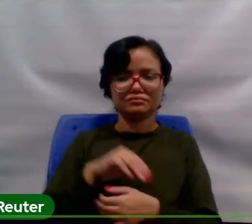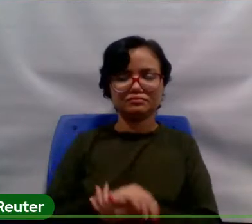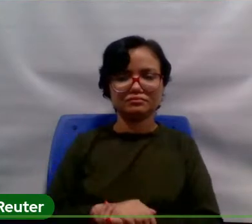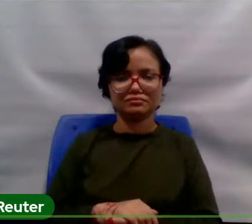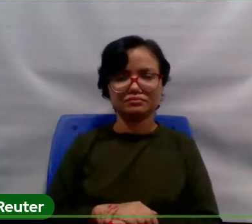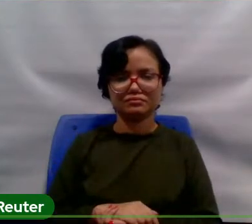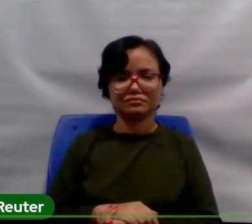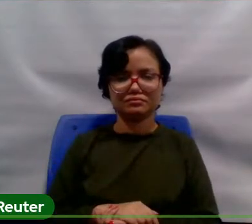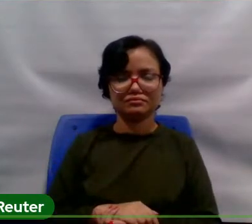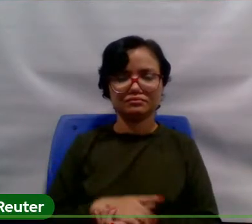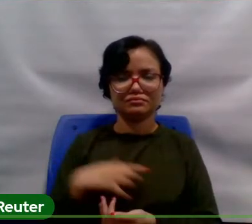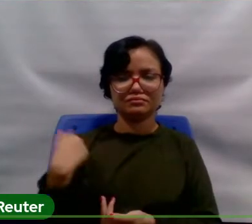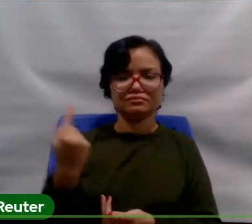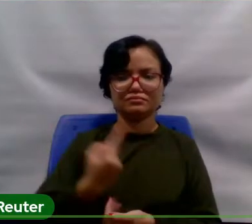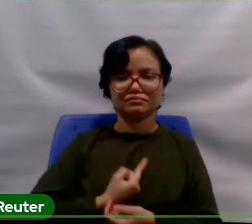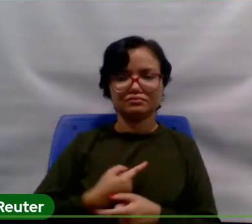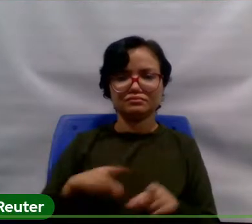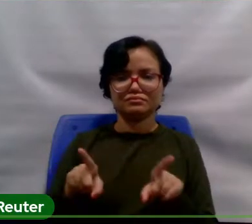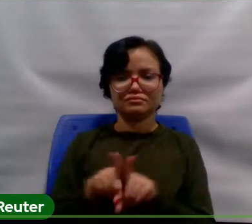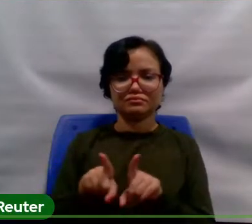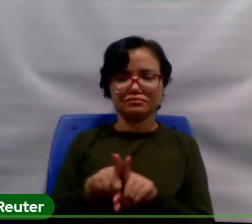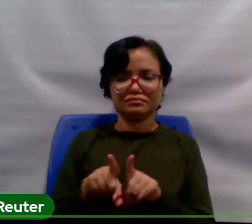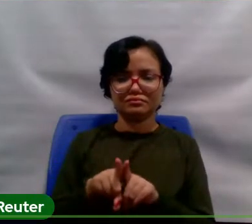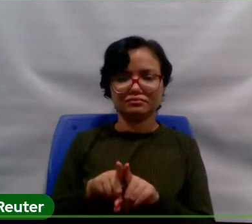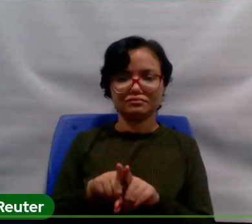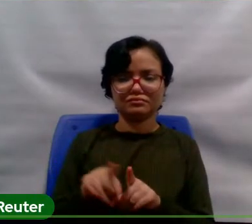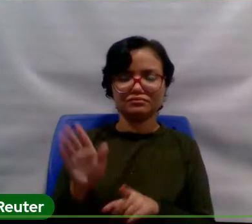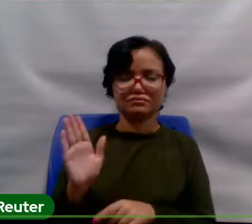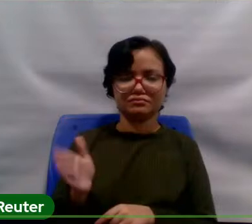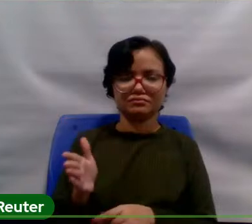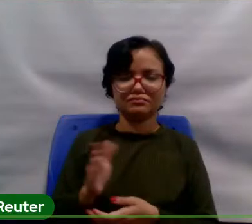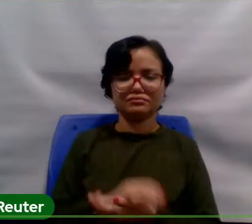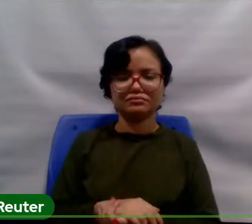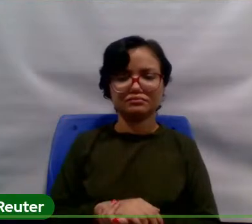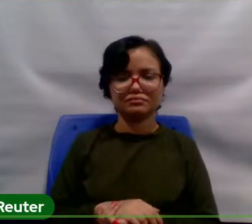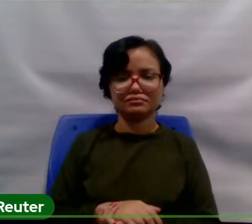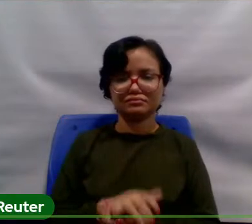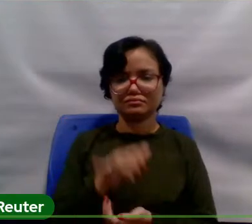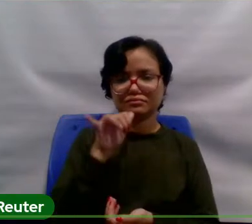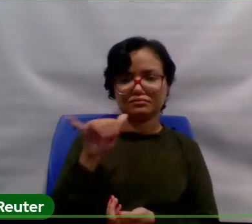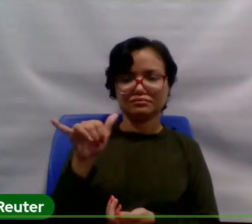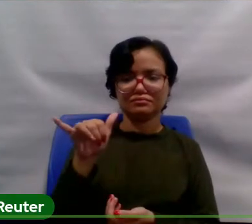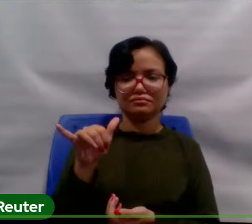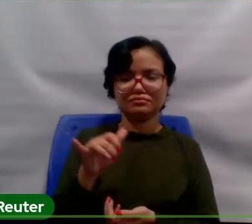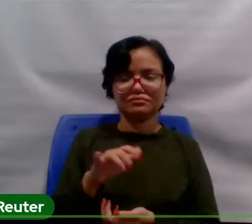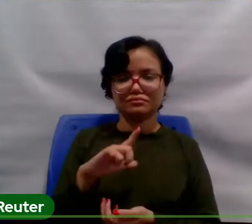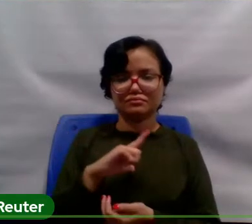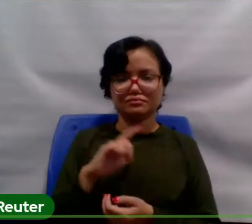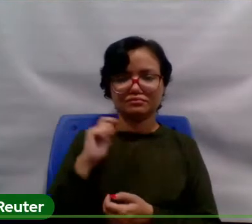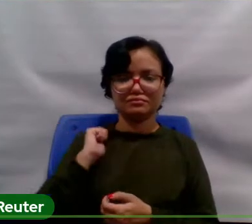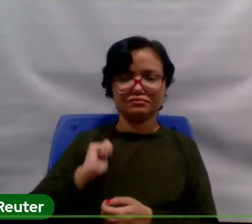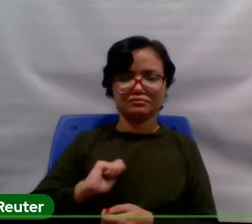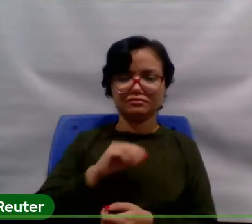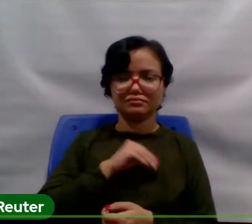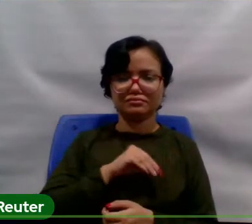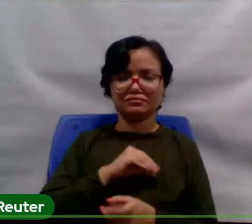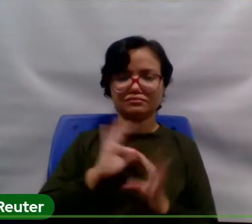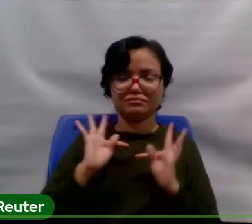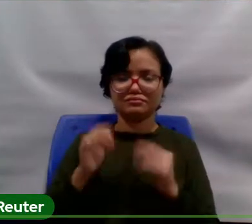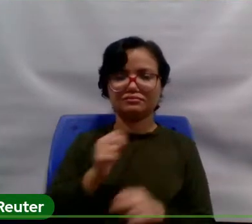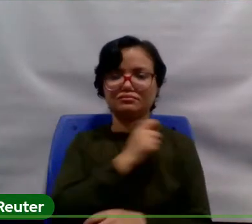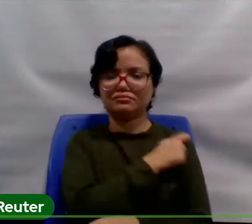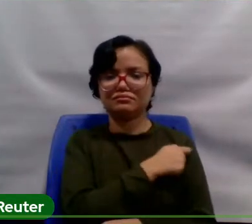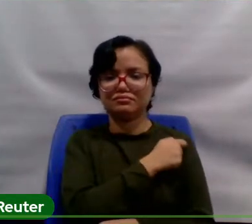a gente também, já foi dito, né? Tem bolsas, né? Para todos os alunos que